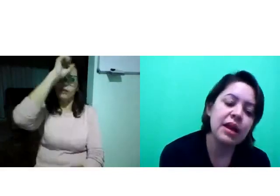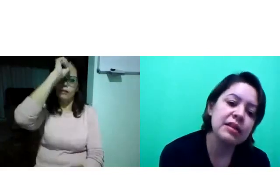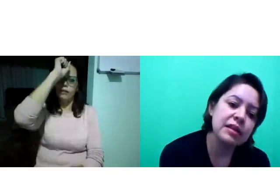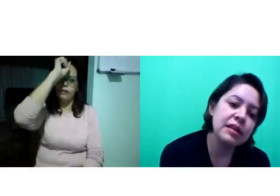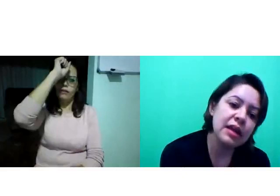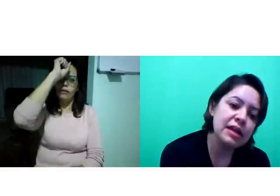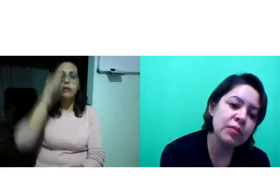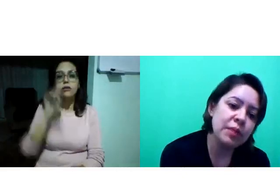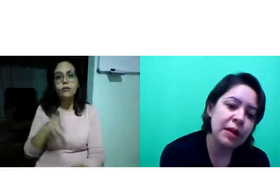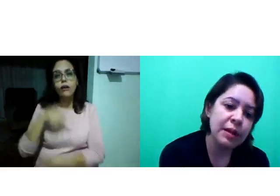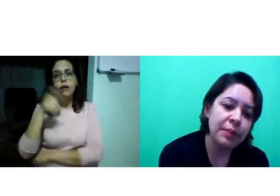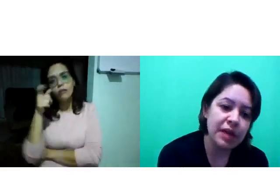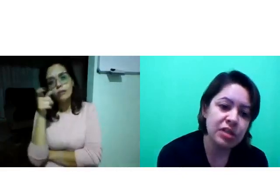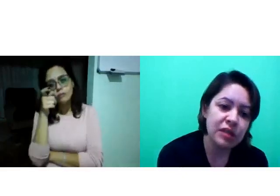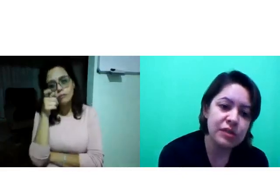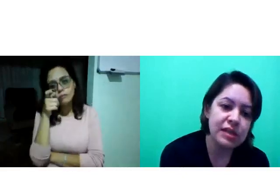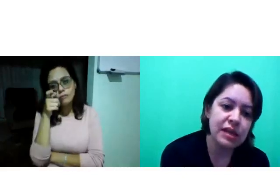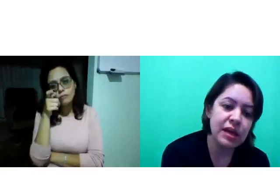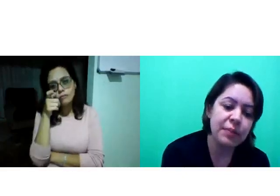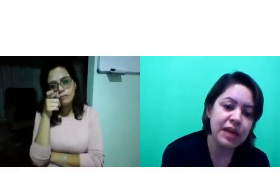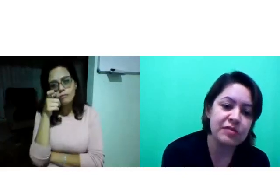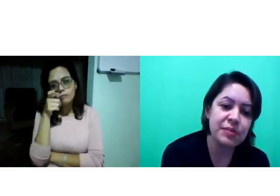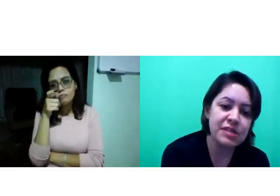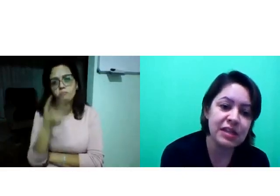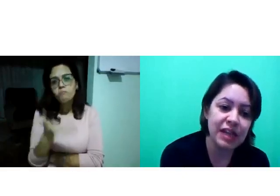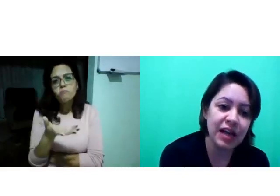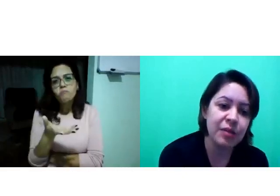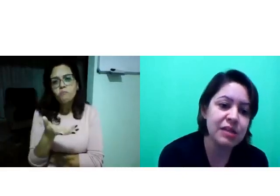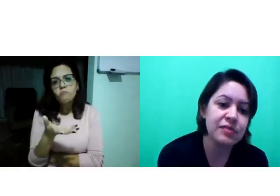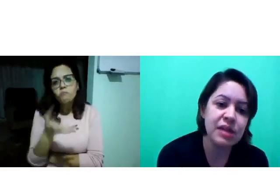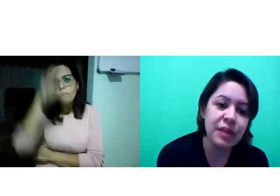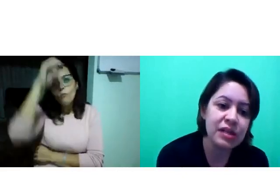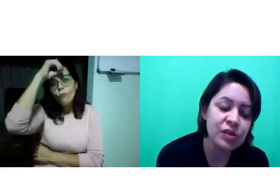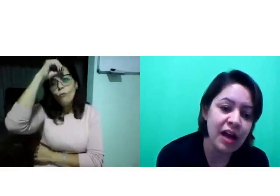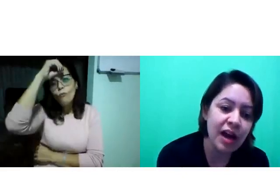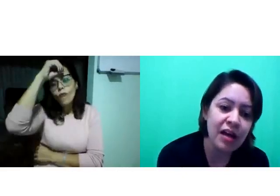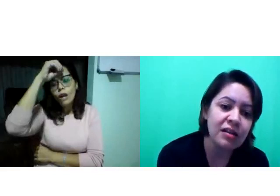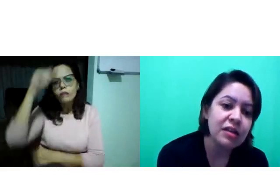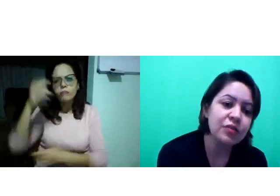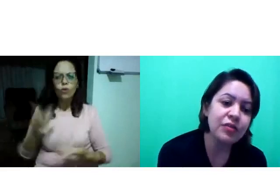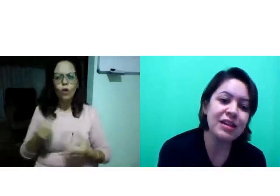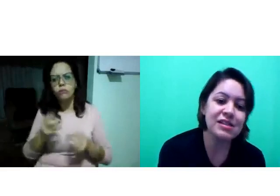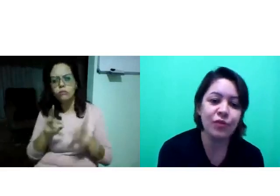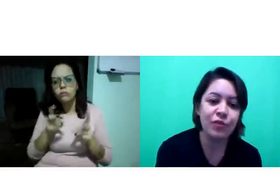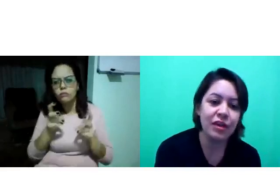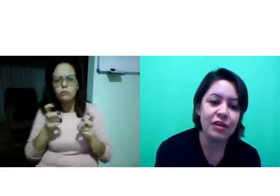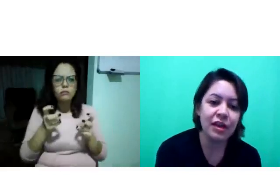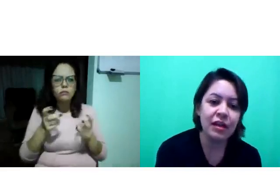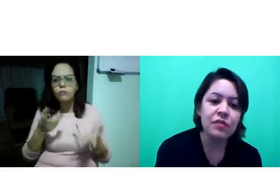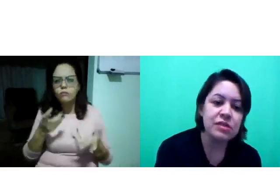Porque é na prática que você aprende, você precisa treinar, porque se você apenas olhar, não vai